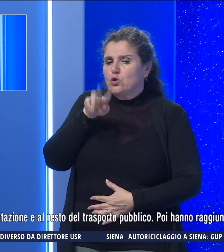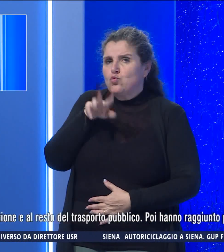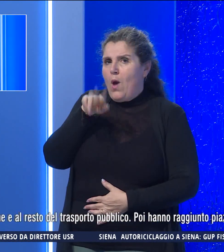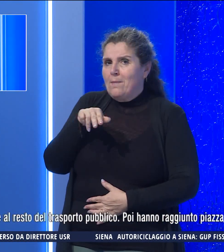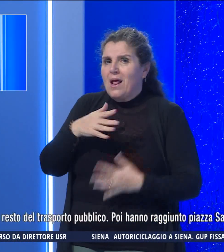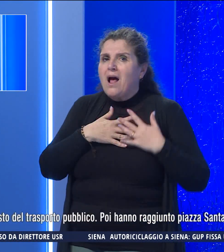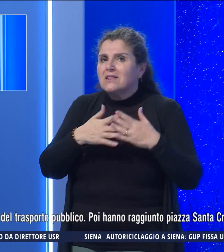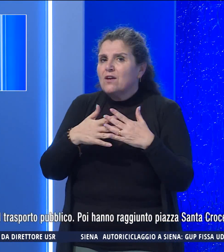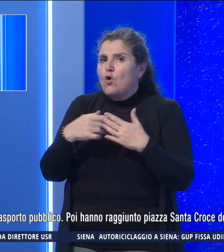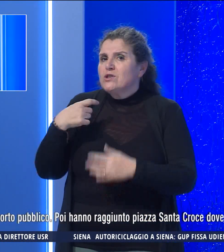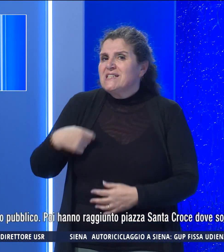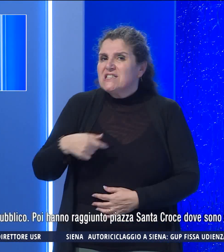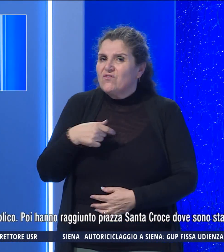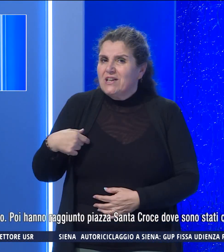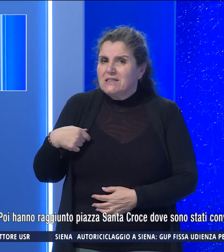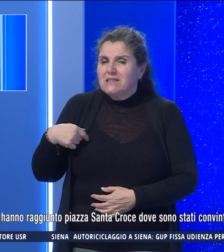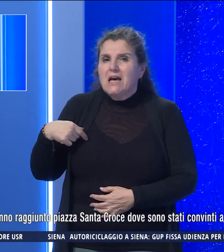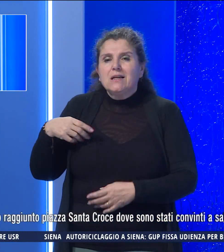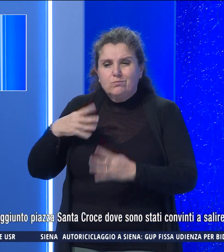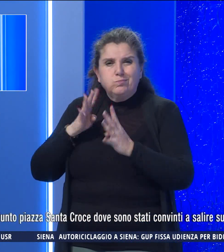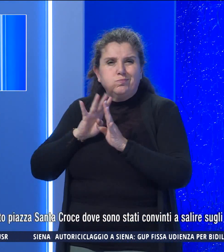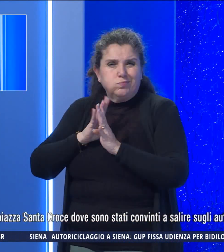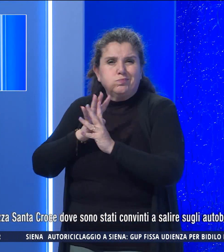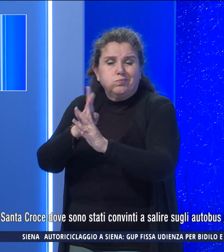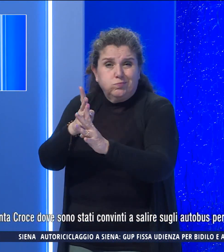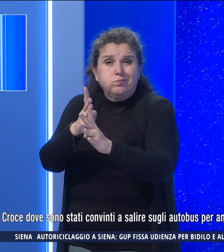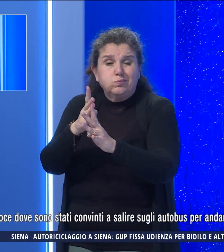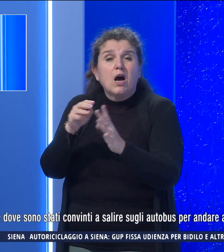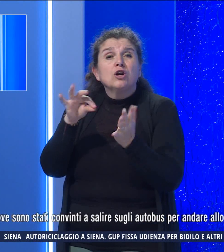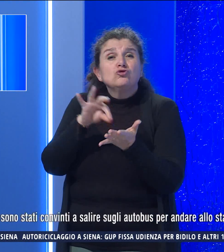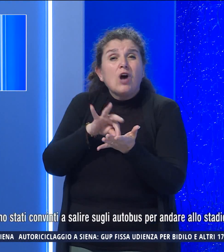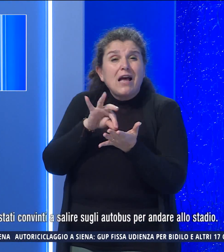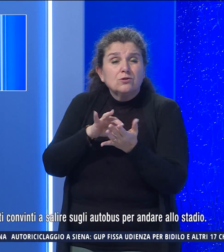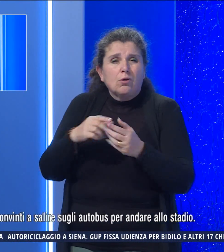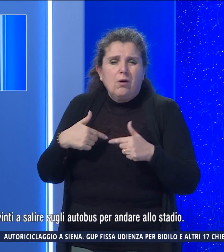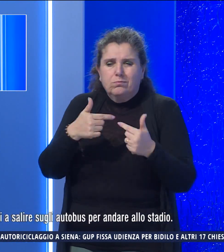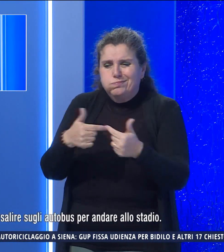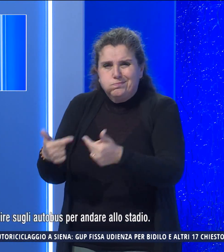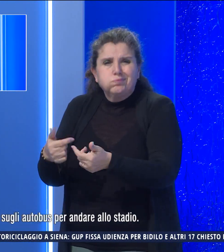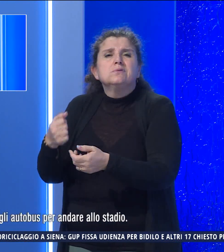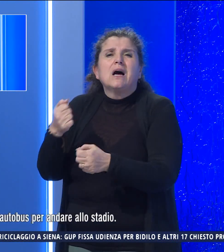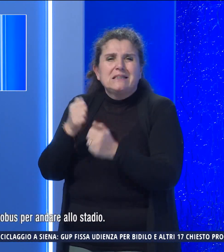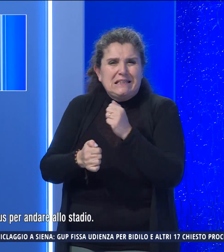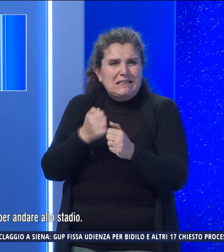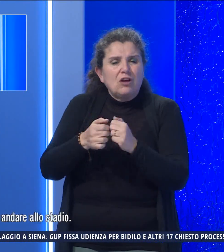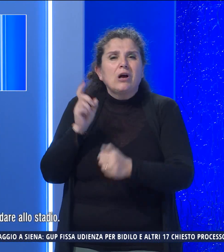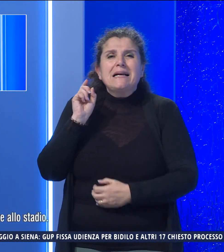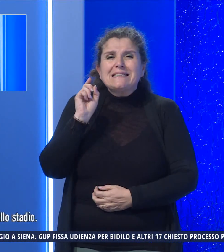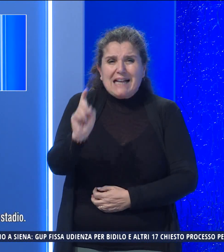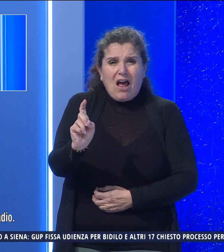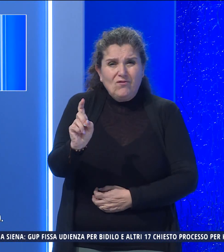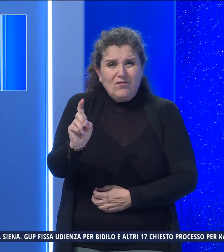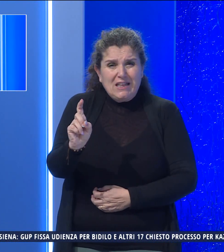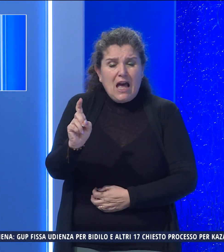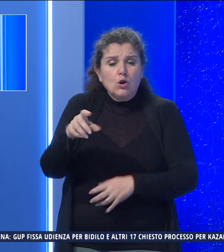svizzeri hanno marciato giovedì pomeriggio nel centro creando disagi anche alla tramvia di cui